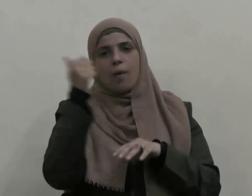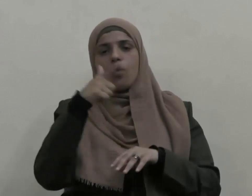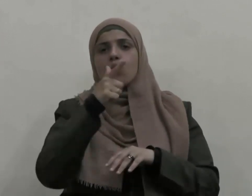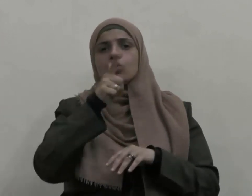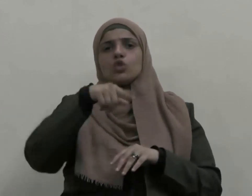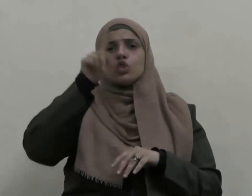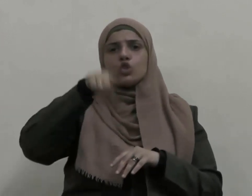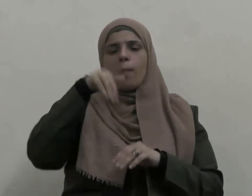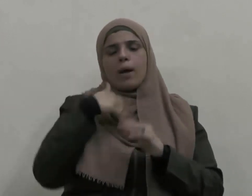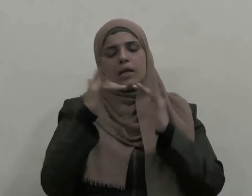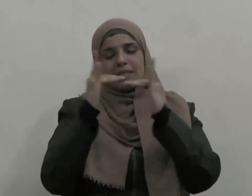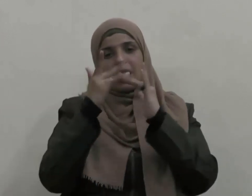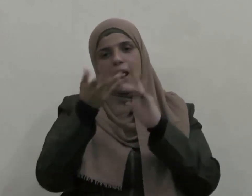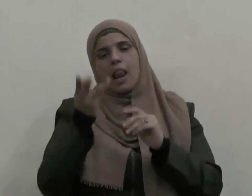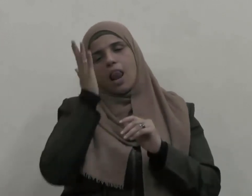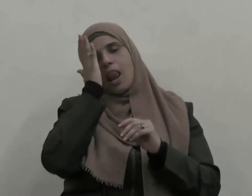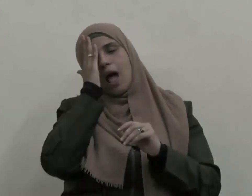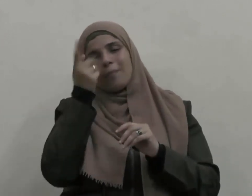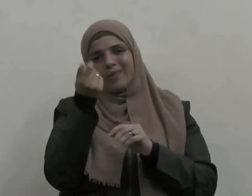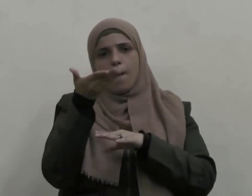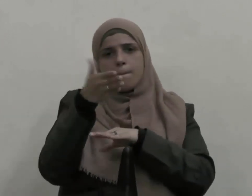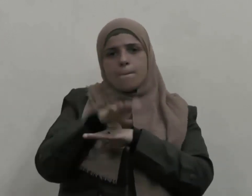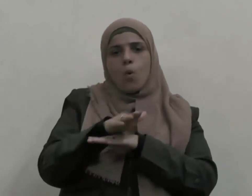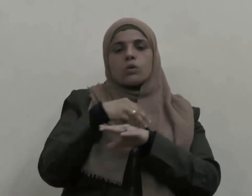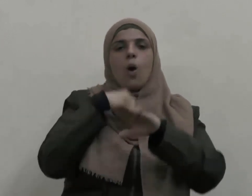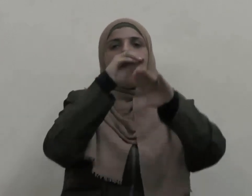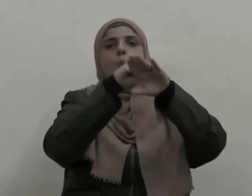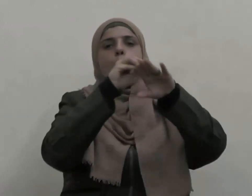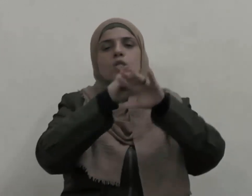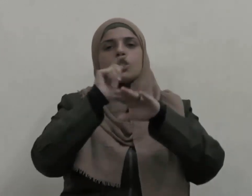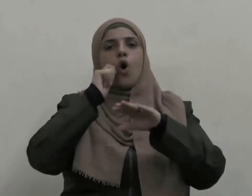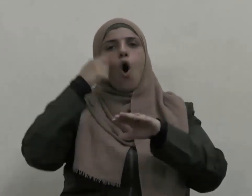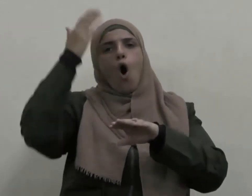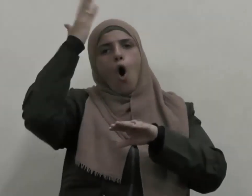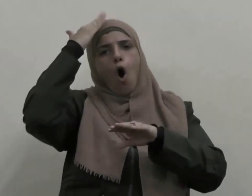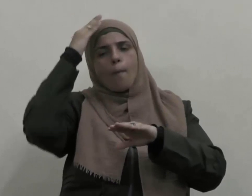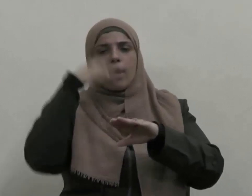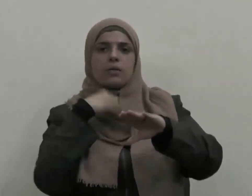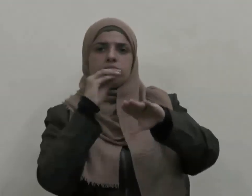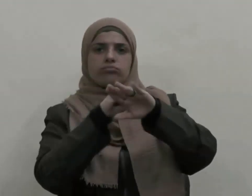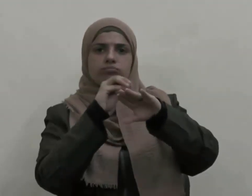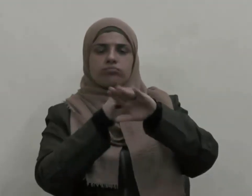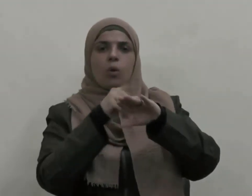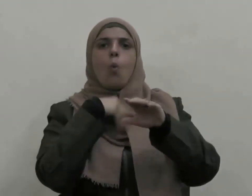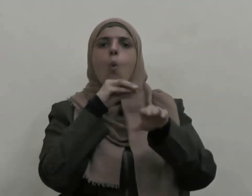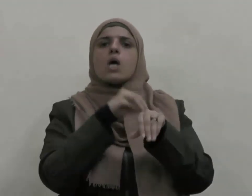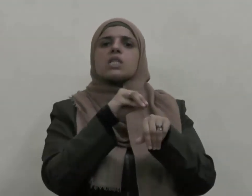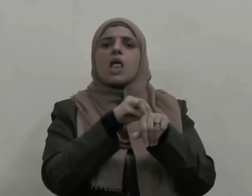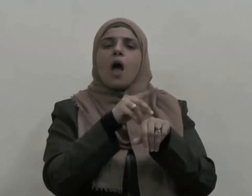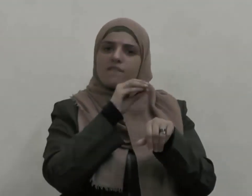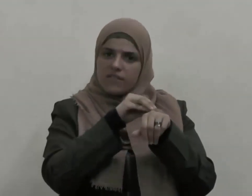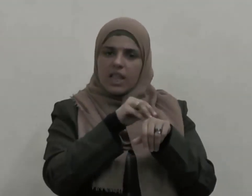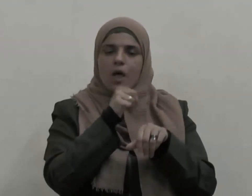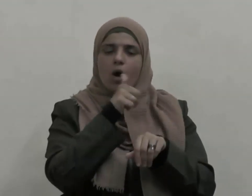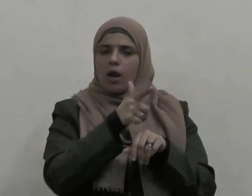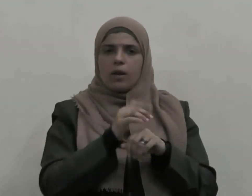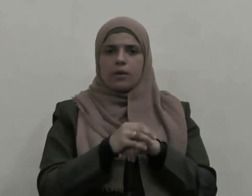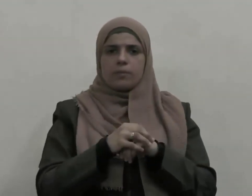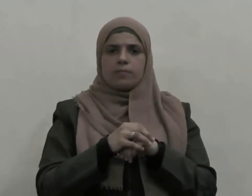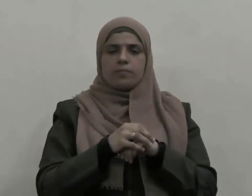فأوصى سيدنا عمر رضي الله عنه بوصية جاء فيها واعلم أن لله